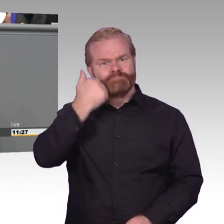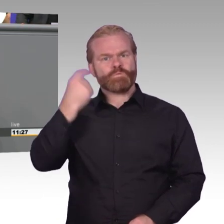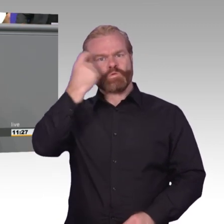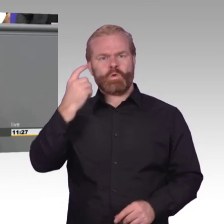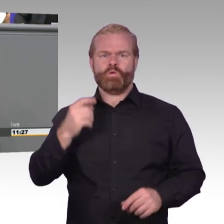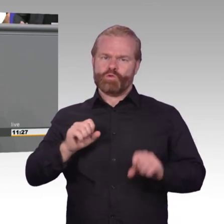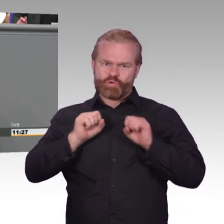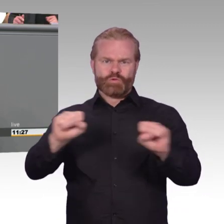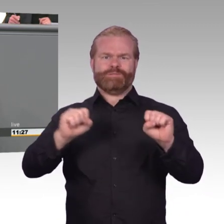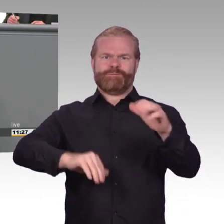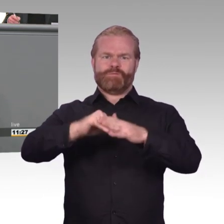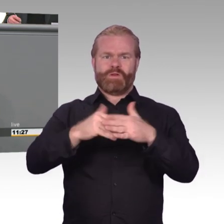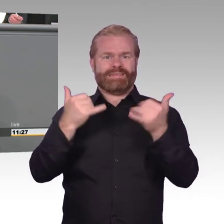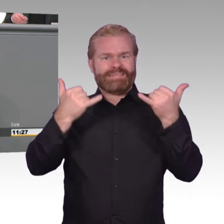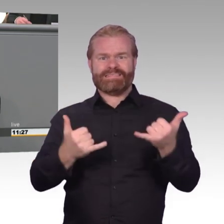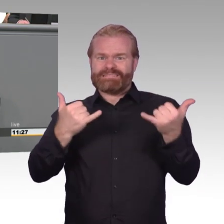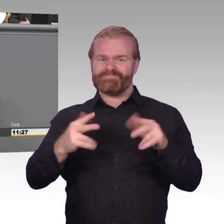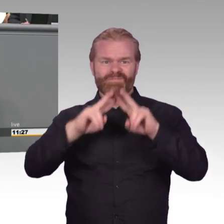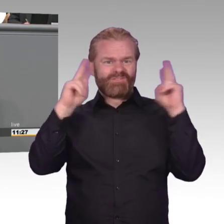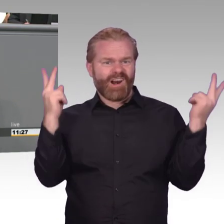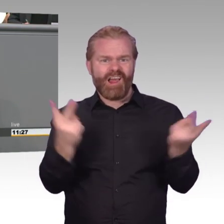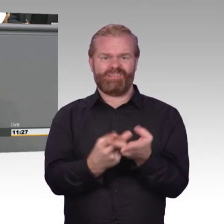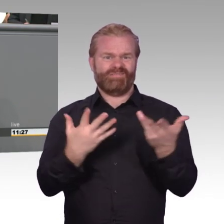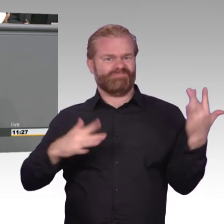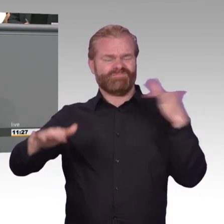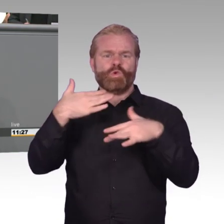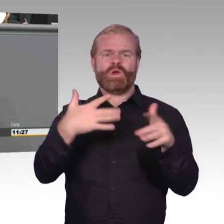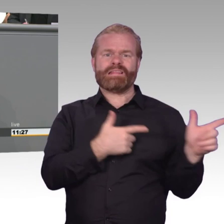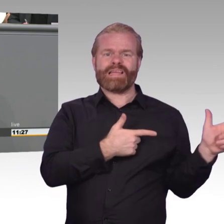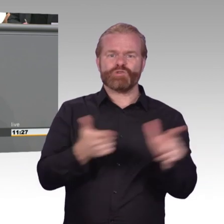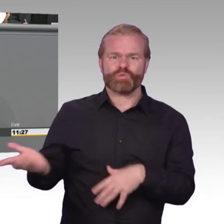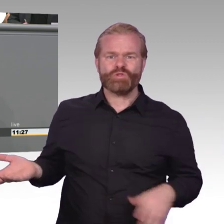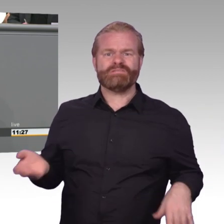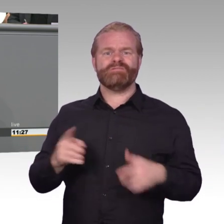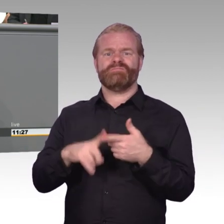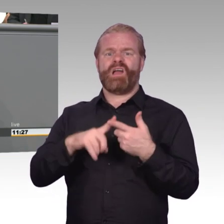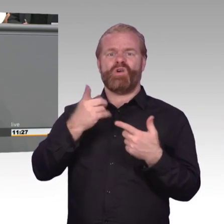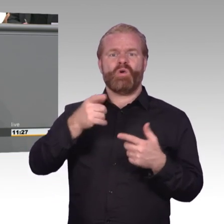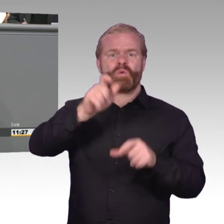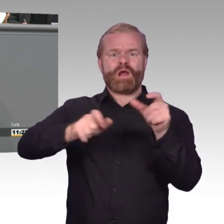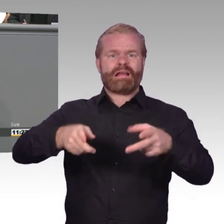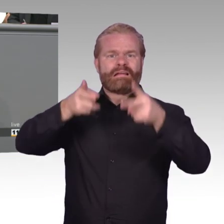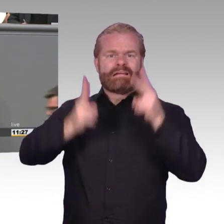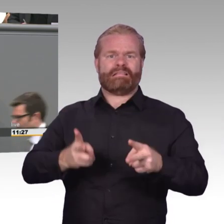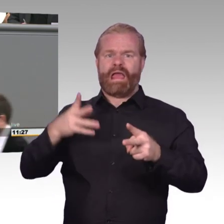Welt andere geringere Anforderungen gelten als in der analogen? Nicht alles, was möglich ist, sollte man auch machen.